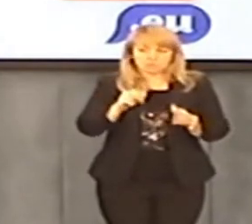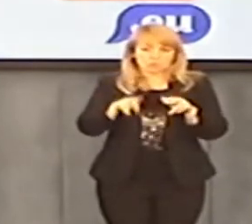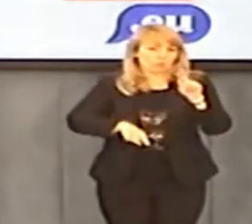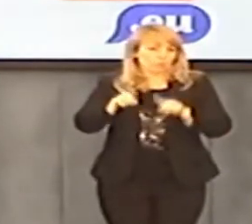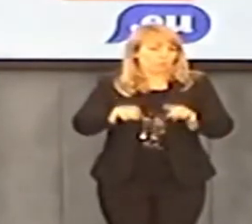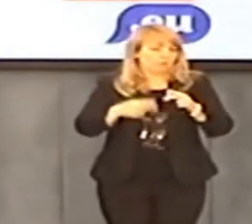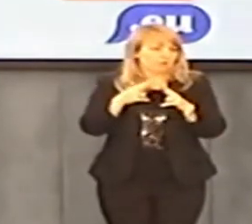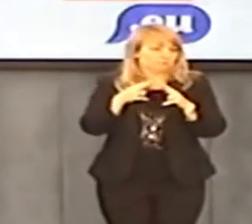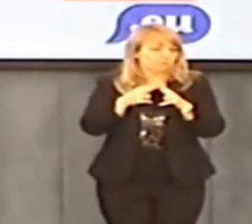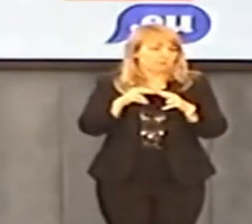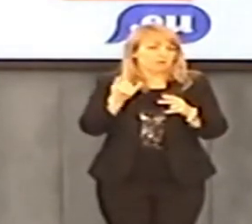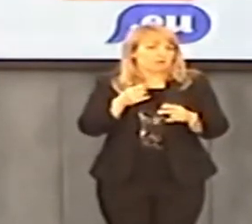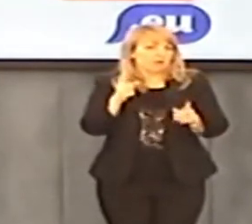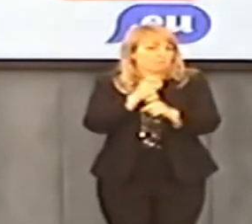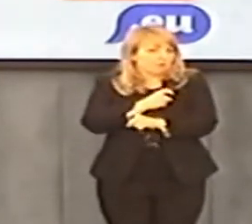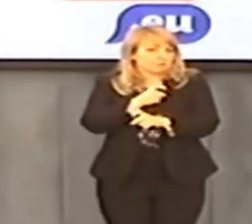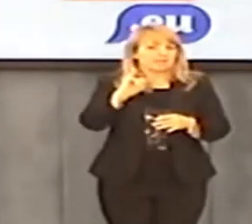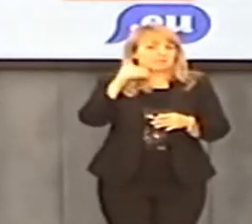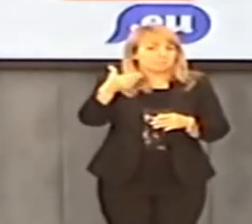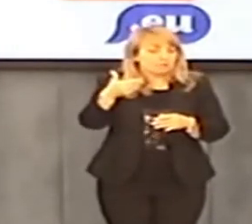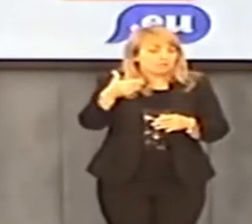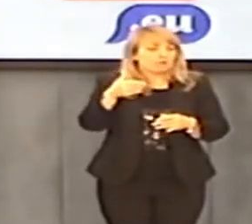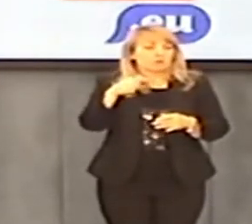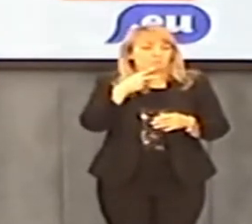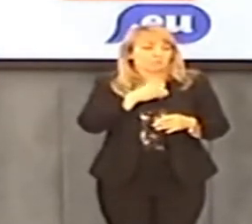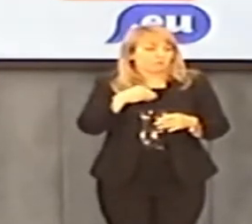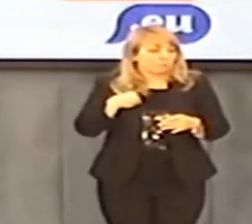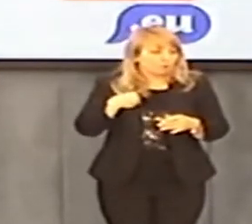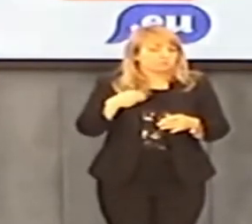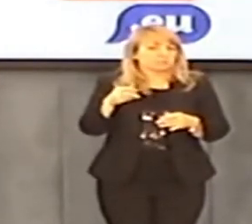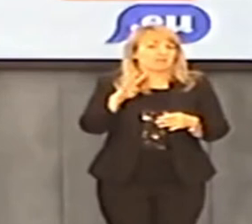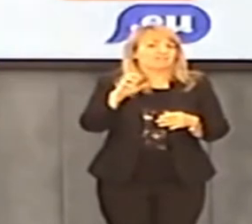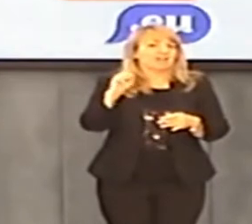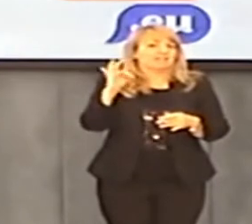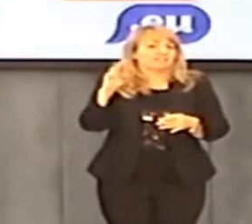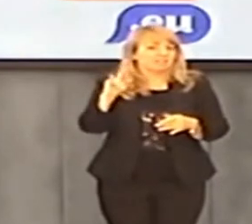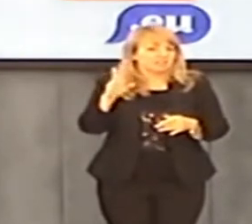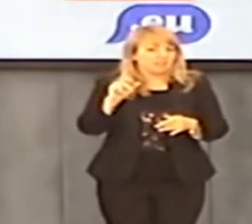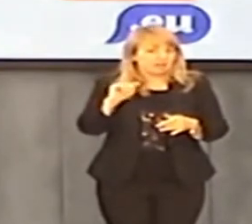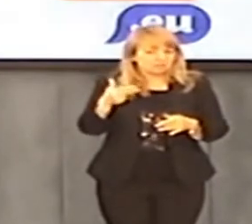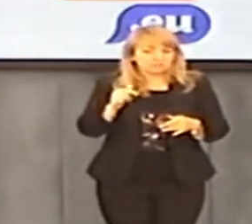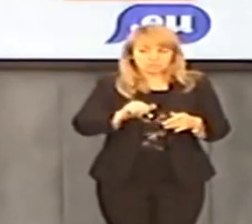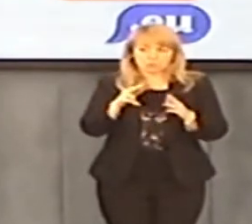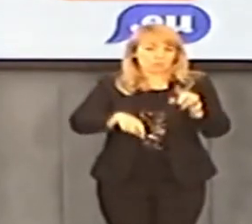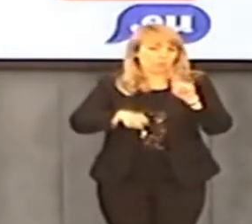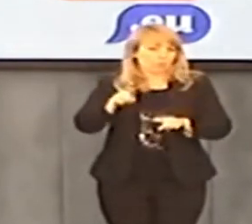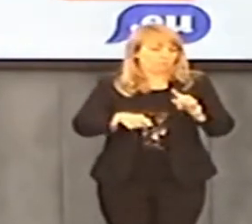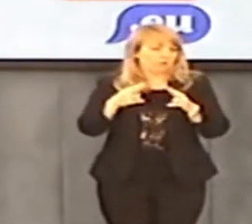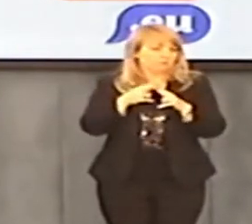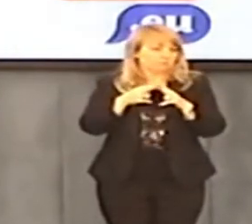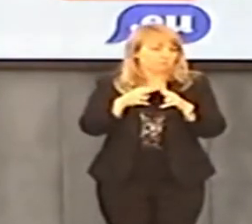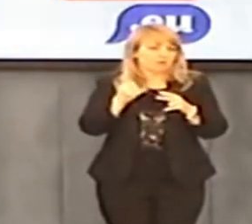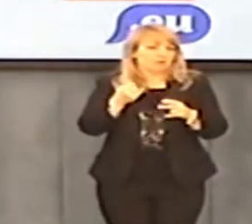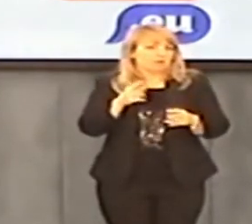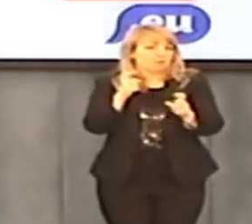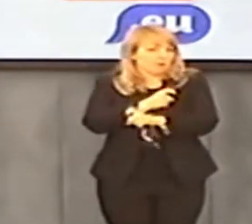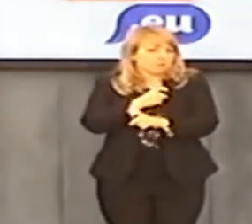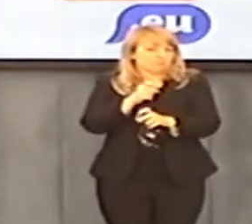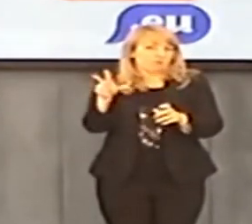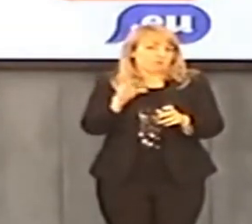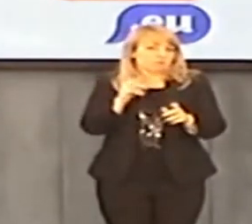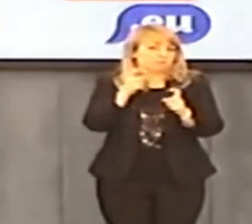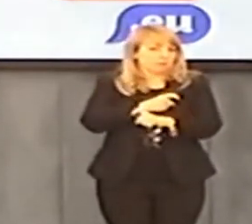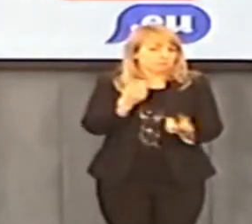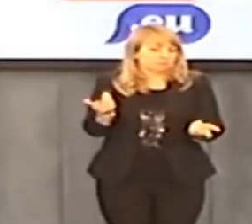ja pamiętam, że mówiliście, że między Polską a Watykanem powinny być normalne stosunki, jak między jednym państwem a drugim, więc